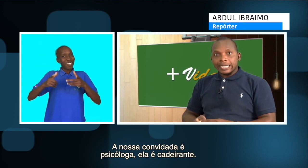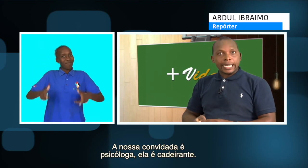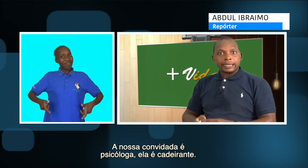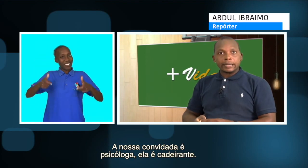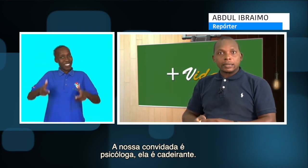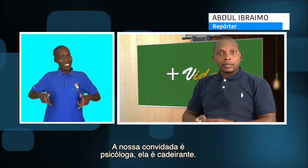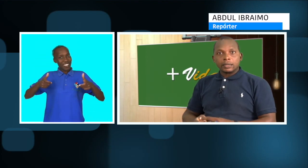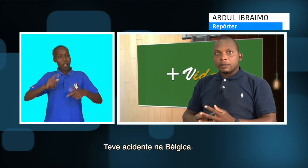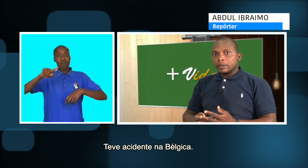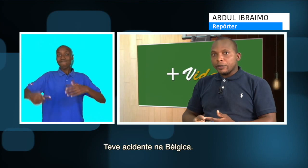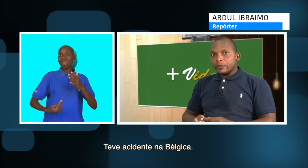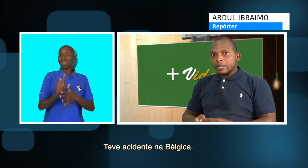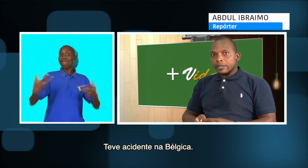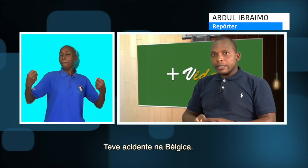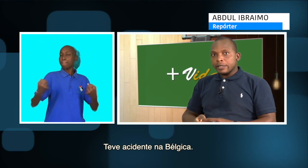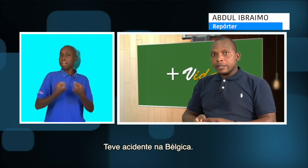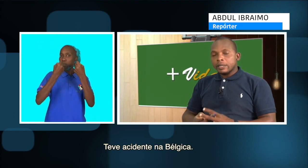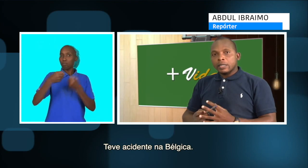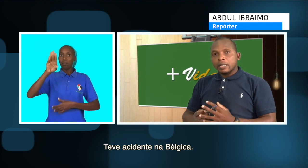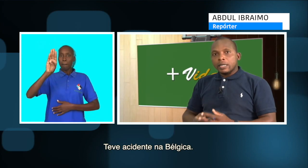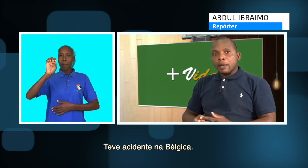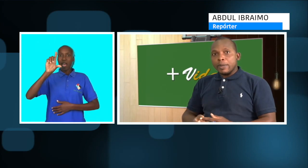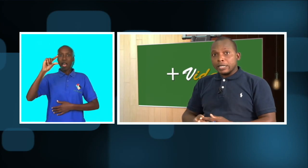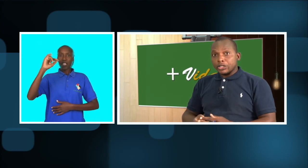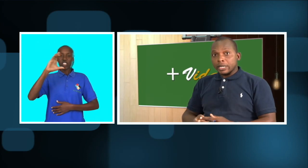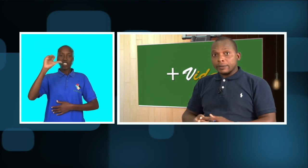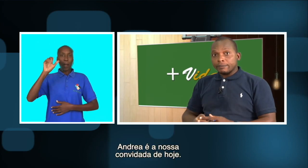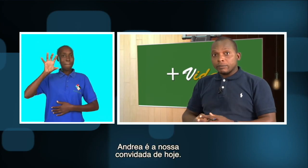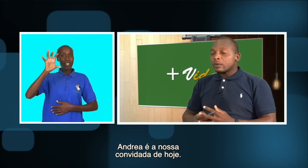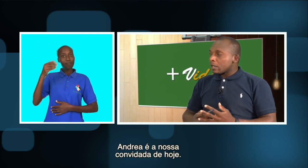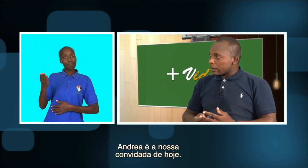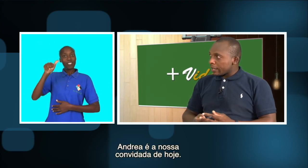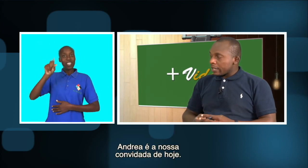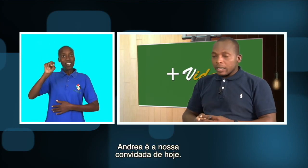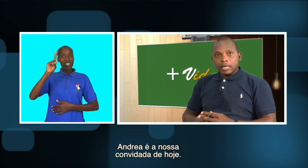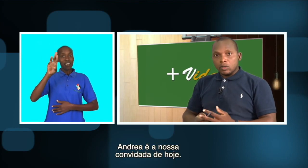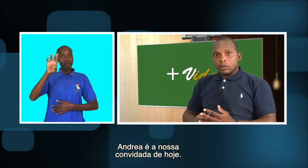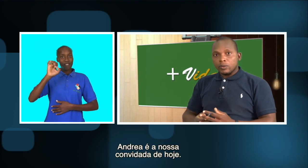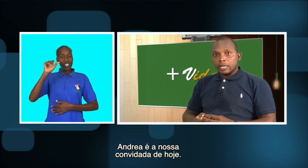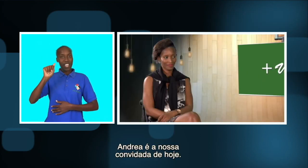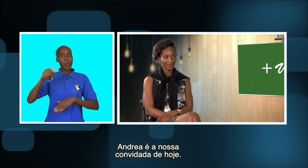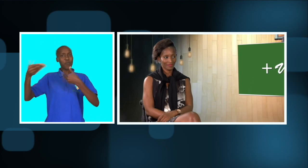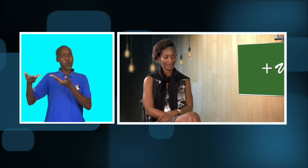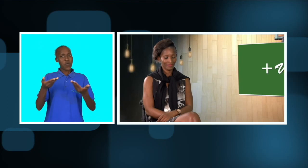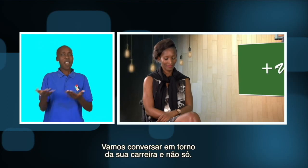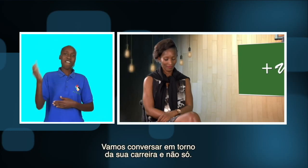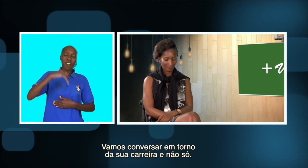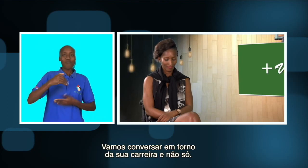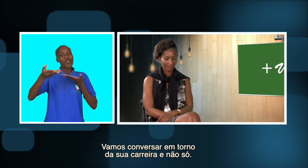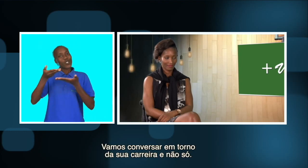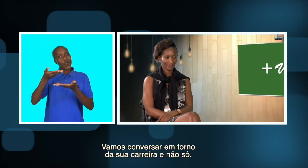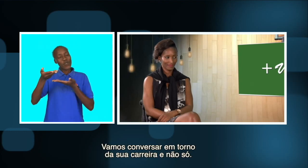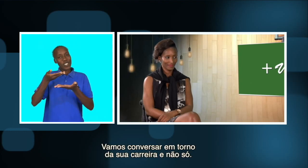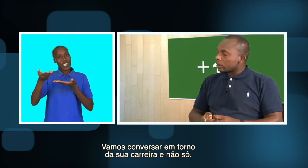cadeirante. Teve acidente na Bélgica. Andrea é a nossa convidada de hoje. Vamos